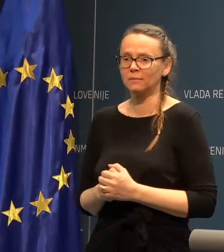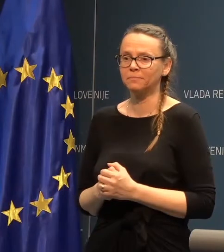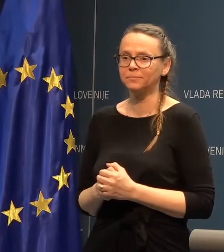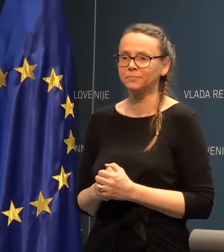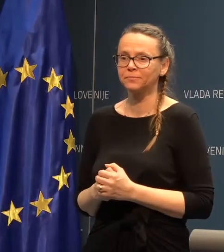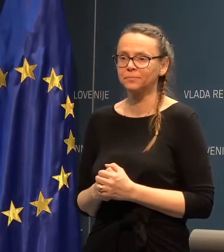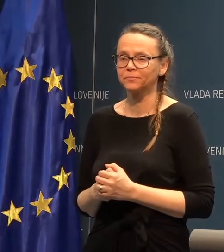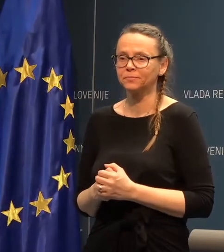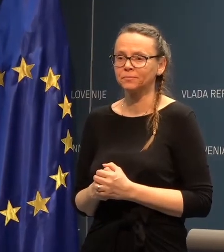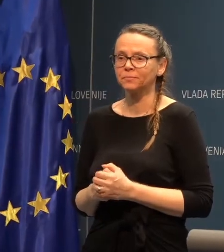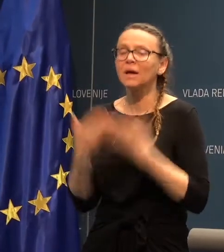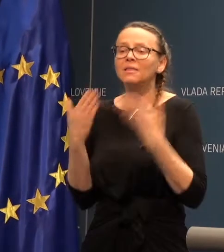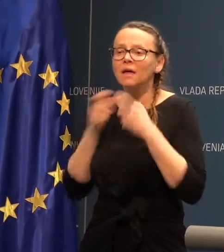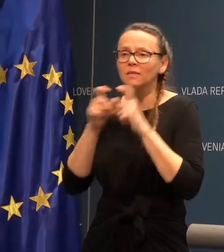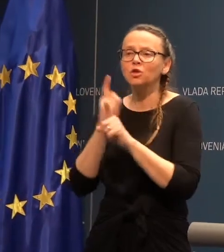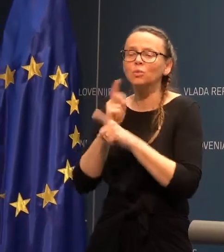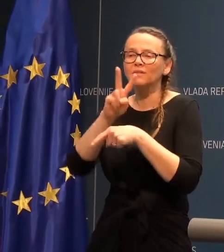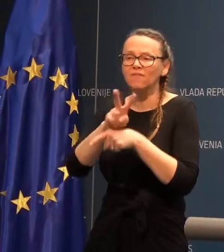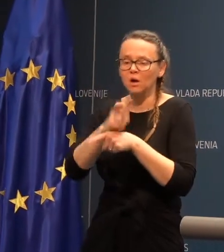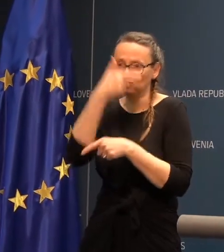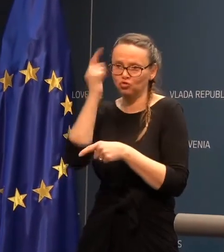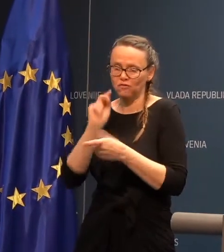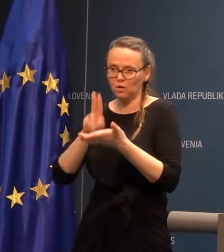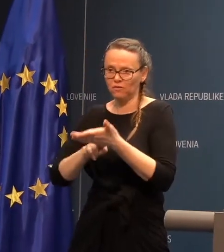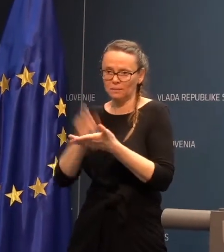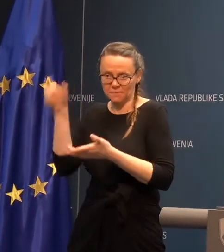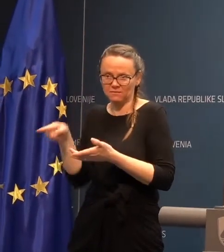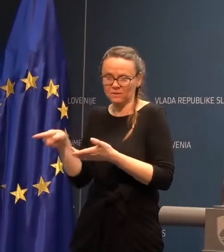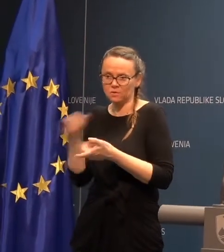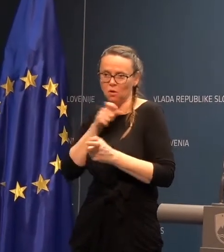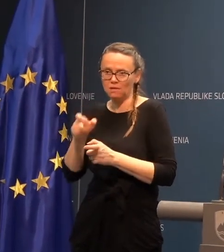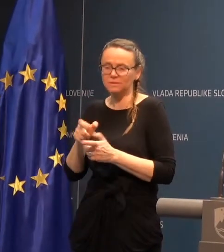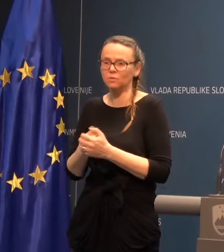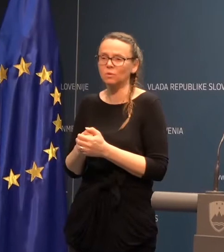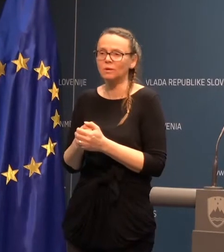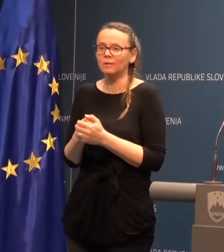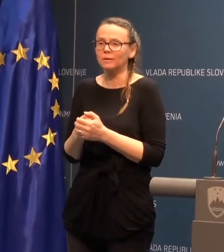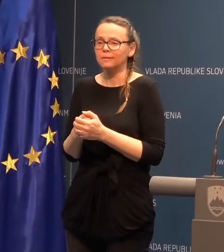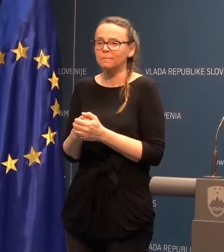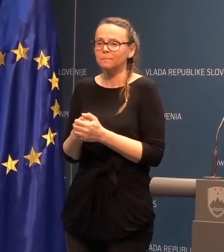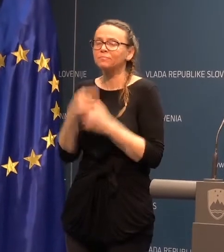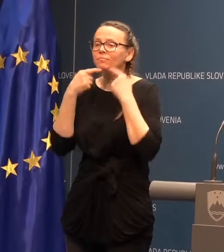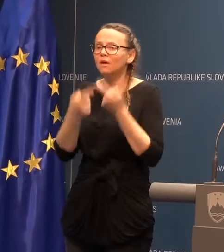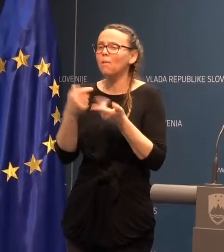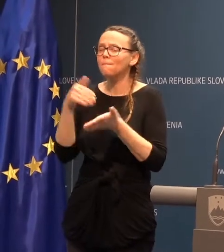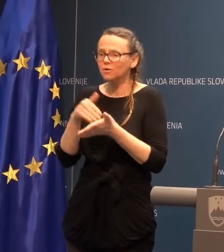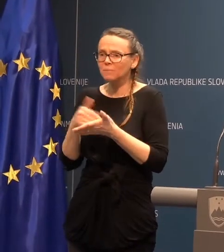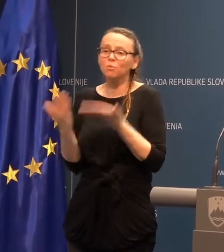Slovenija. Danes resim tudi varuh človekovih pravic. Dejav je, da potradujemo